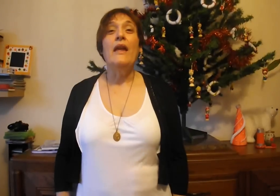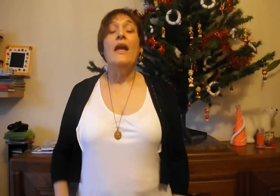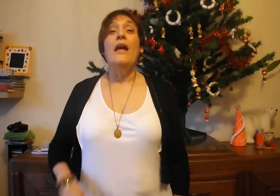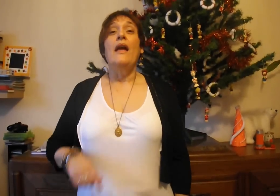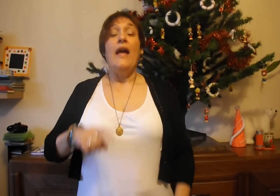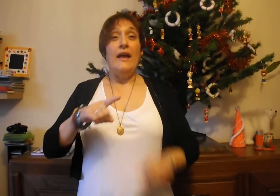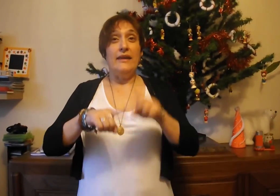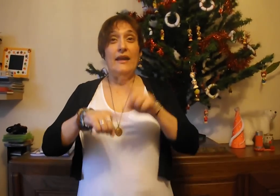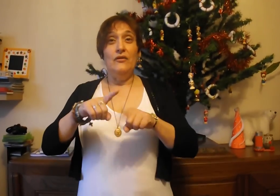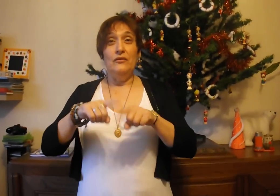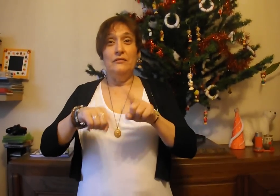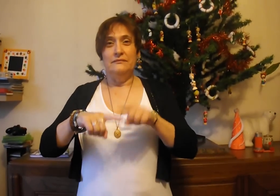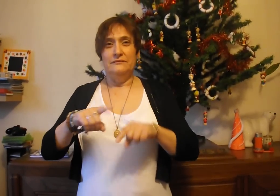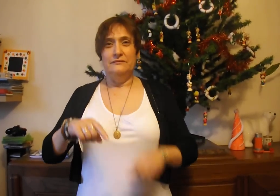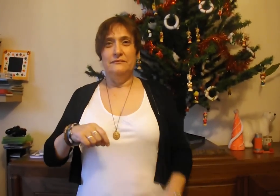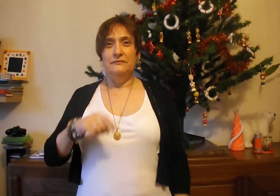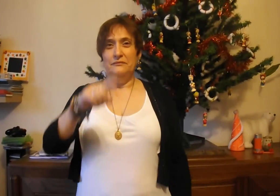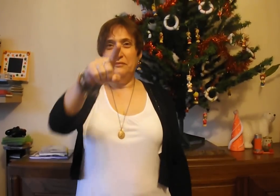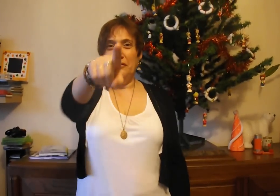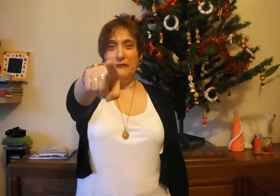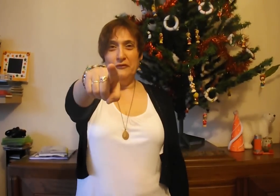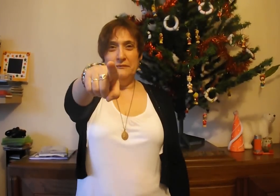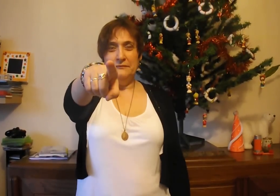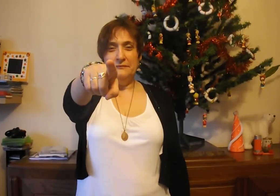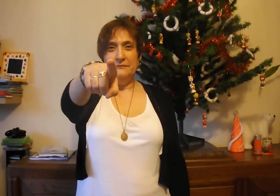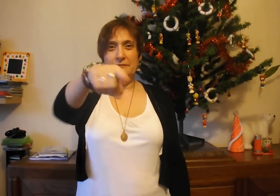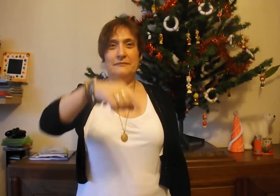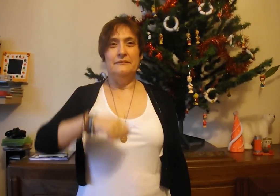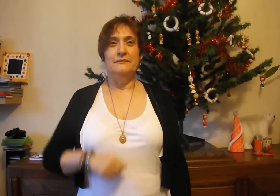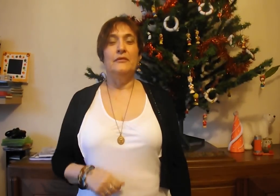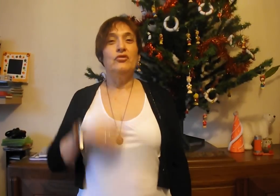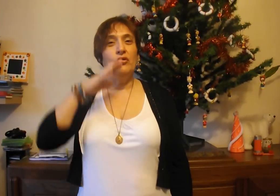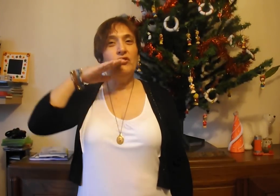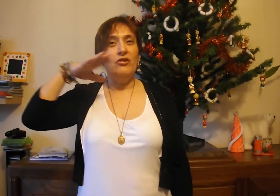Un cadeau pour vous. Je chante...